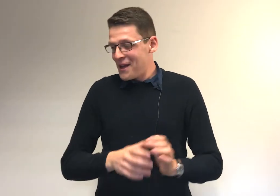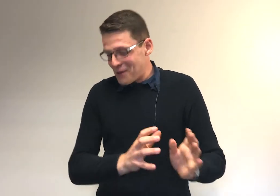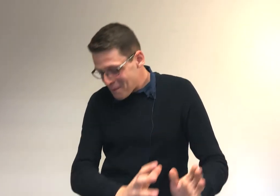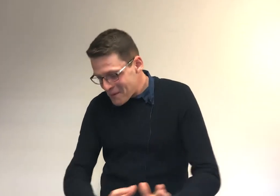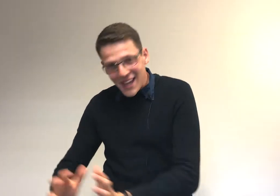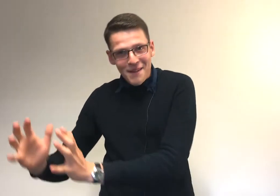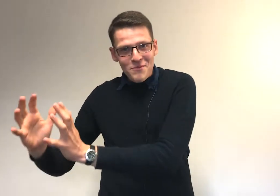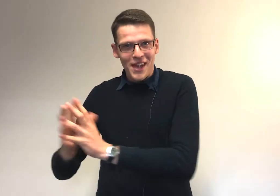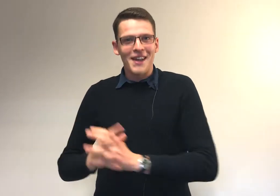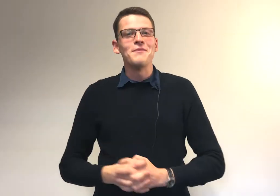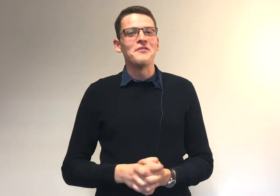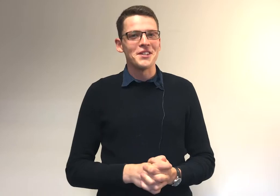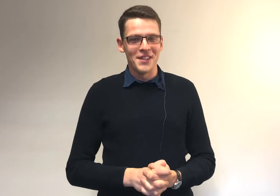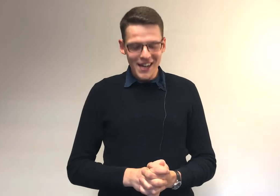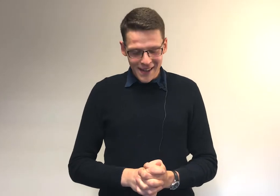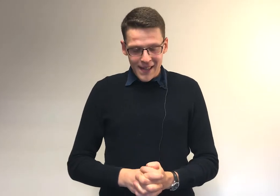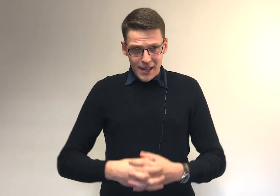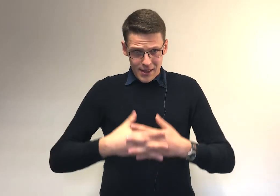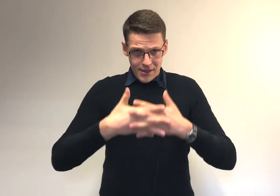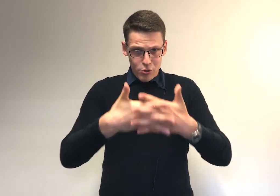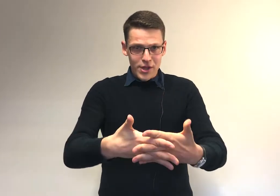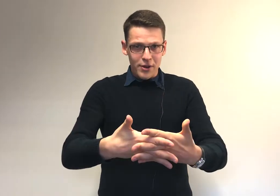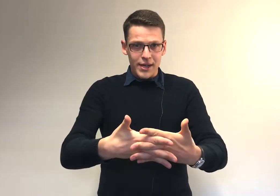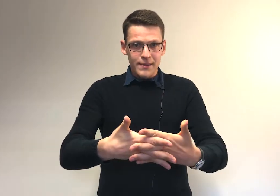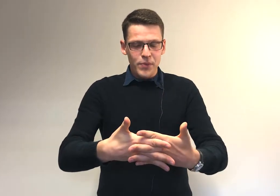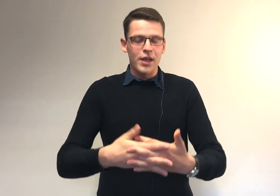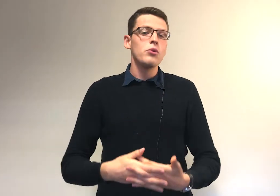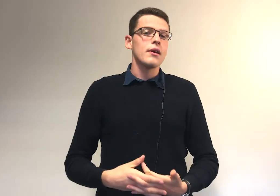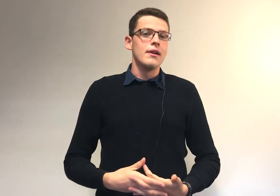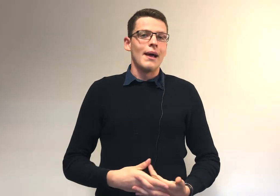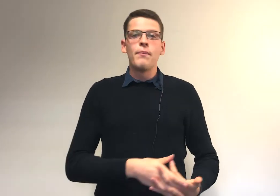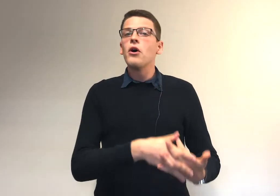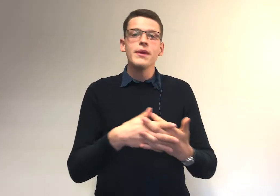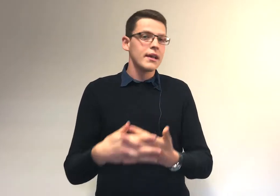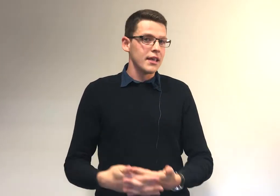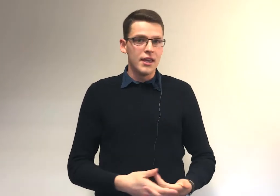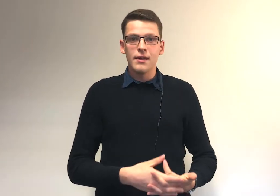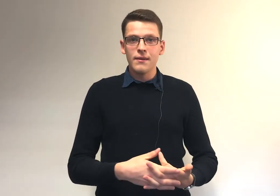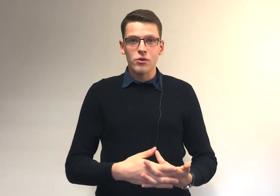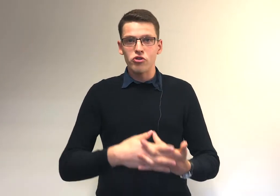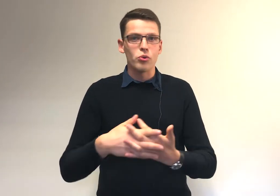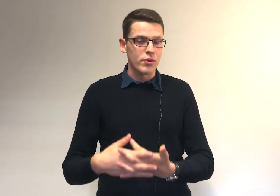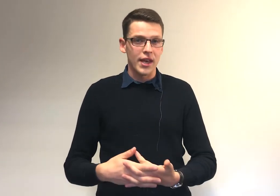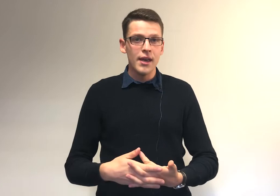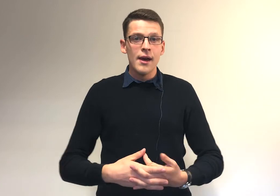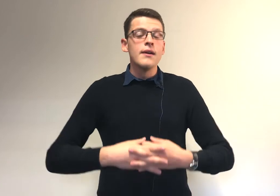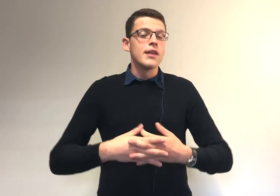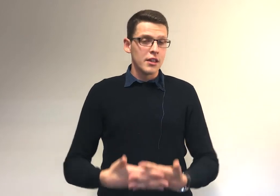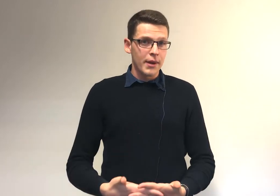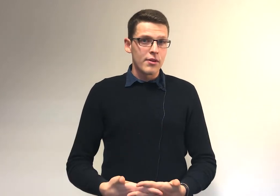dans la première étape vers la vie professionnelle. Ce sont des horaires. Et donc, la première technique que je te conseille, c'est d'être présent